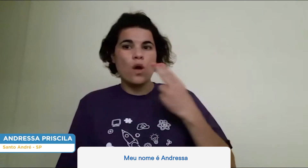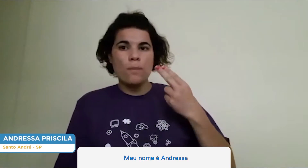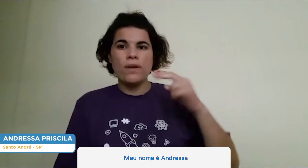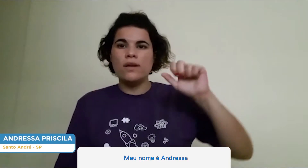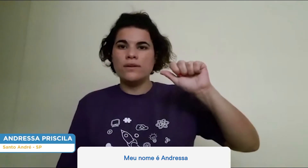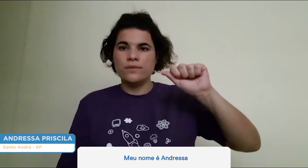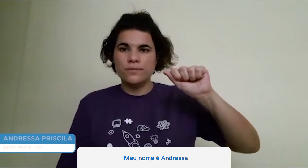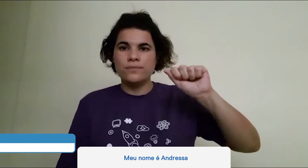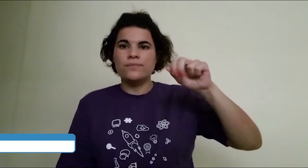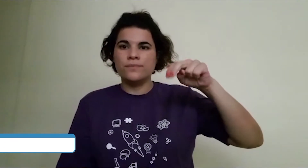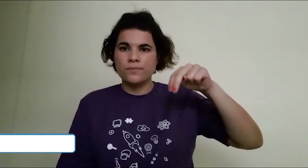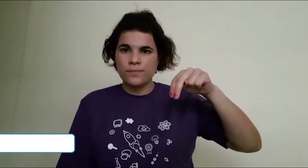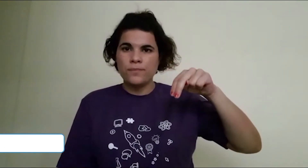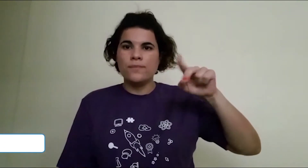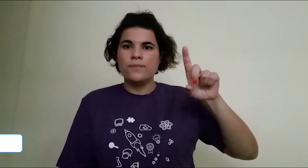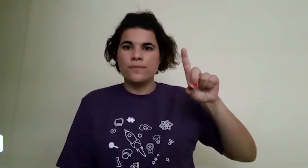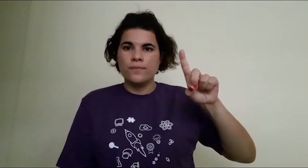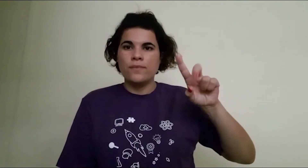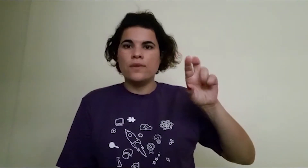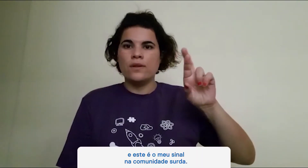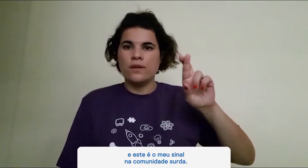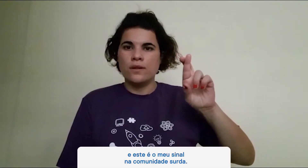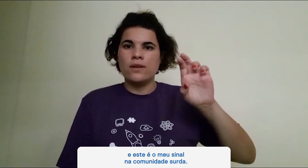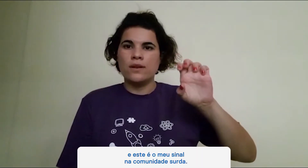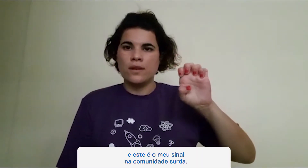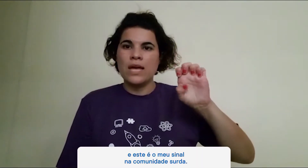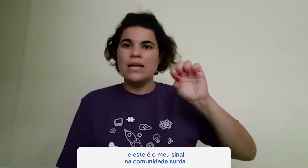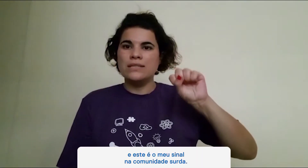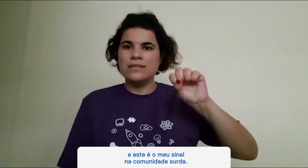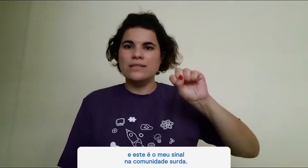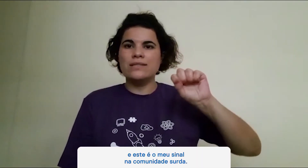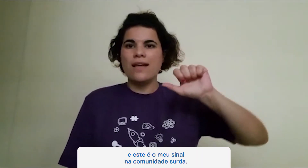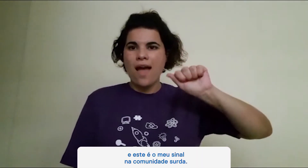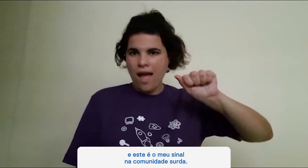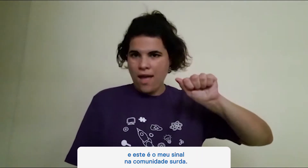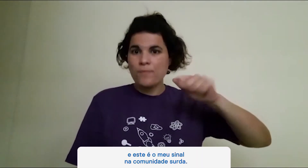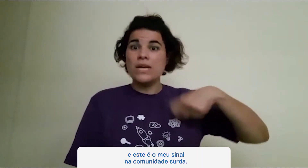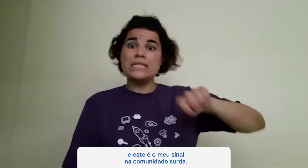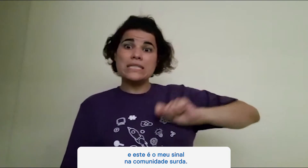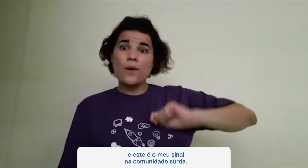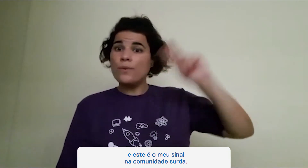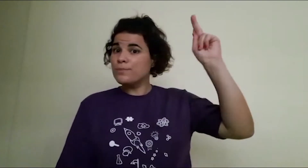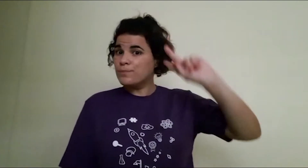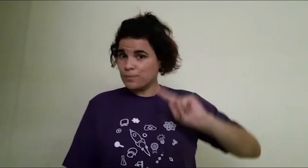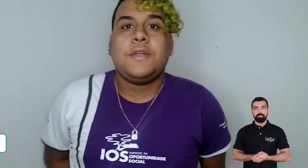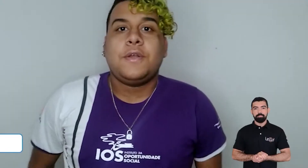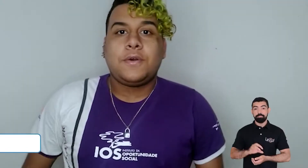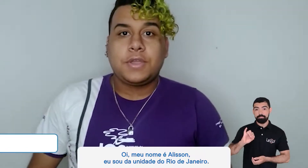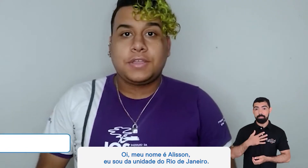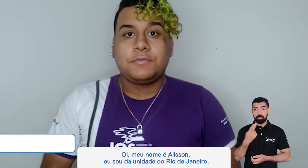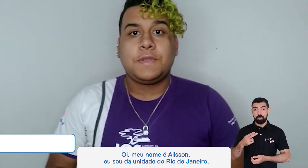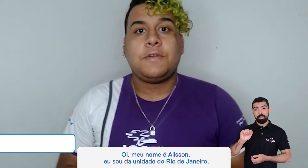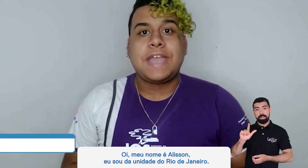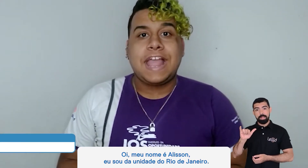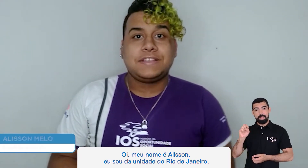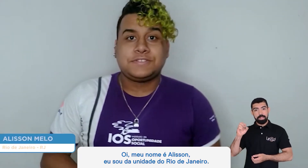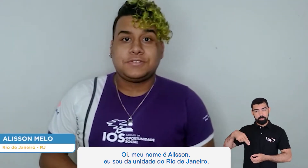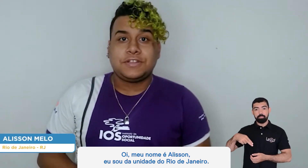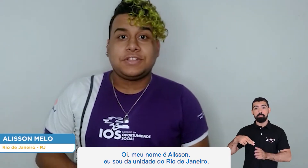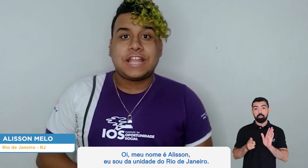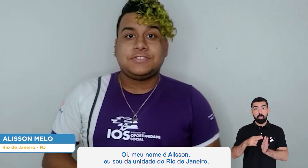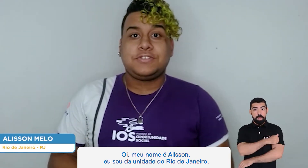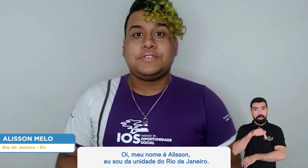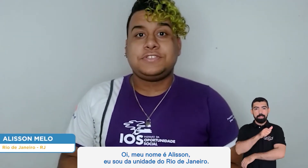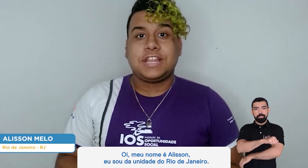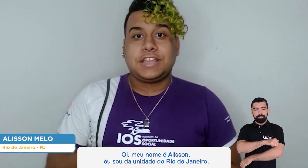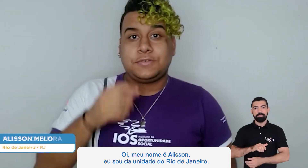Meu nome é Andressa, e este é o meu sinal, na comunidade surda. Oi, meu nome é Alice,